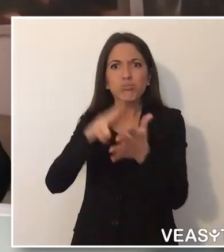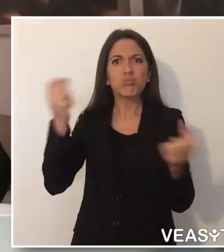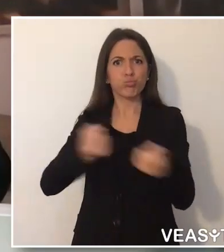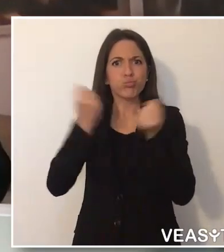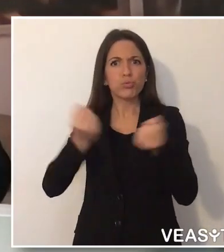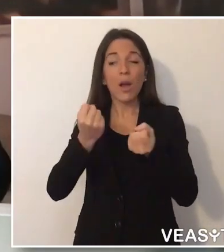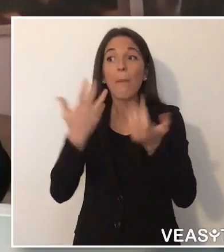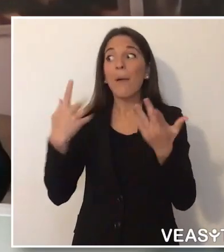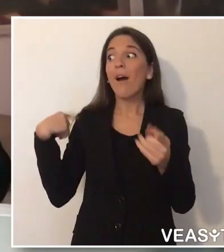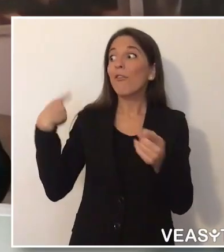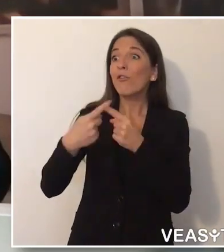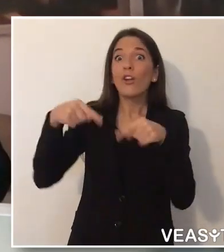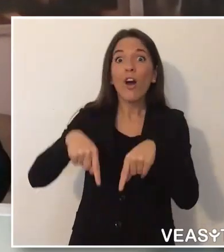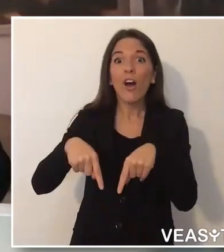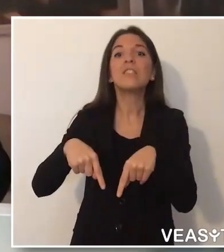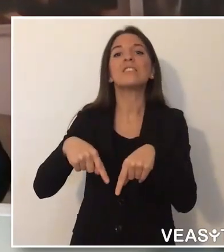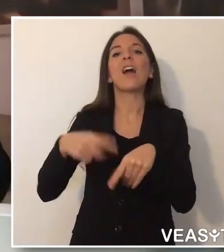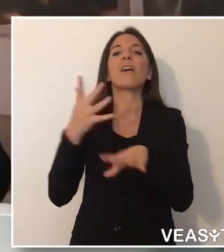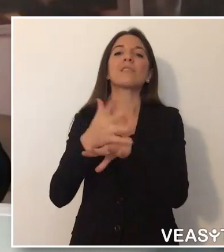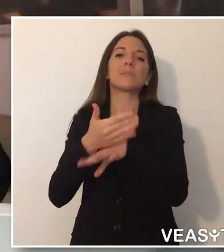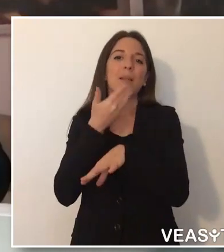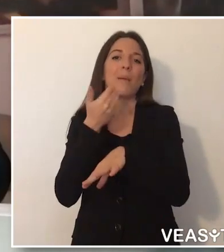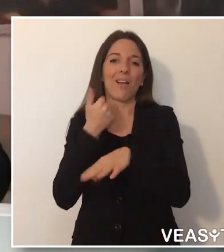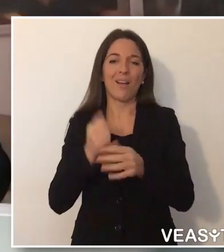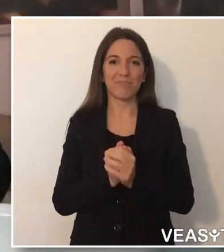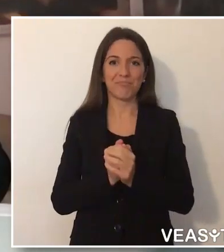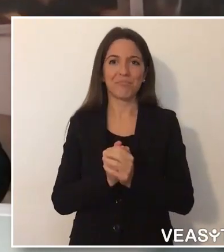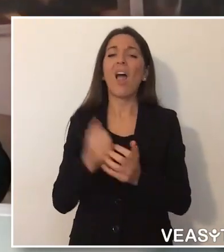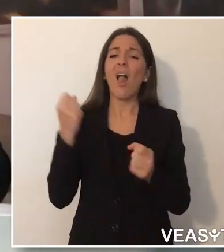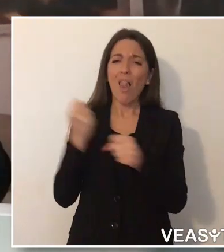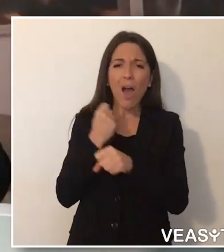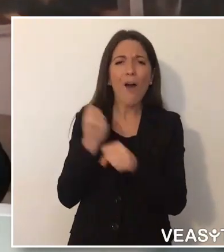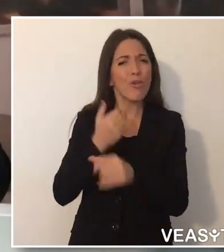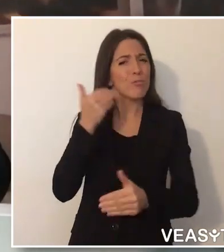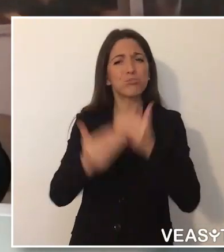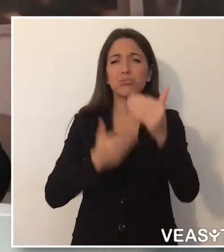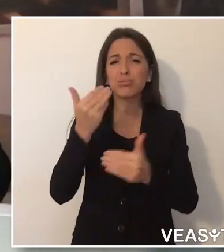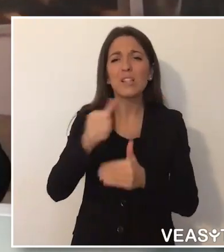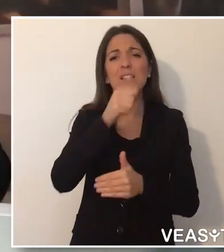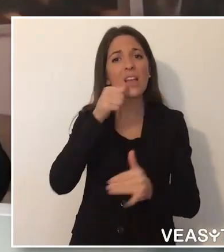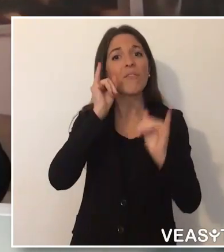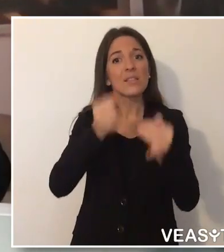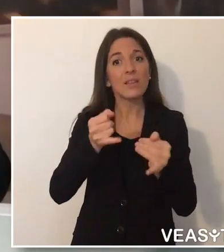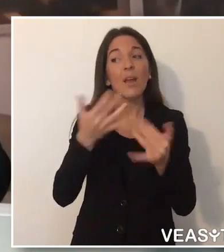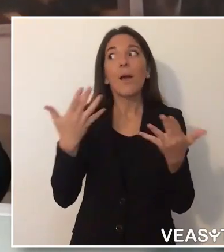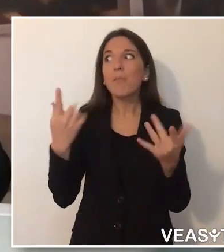sui diritti delle persone con disabilità del 2006, promulgata dal Parlamento italiano nel 2009